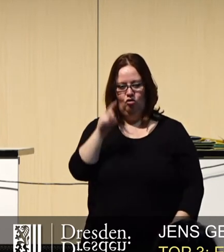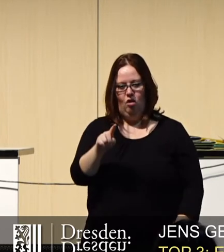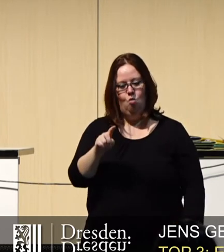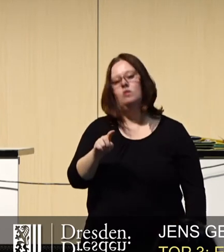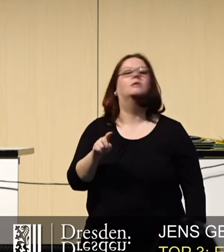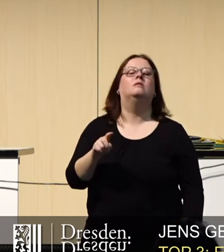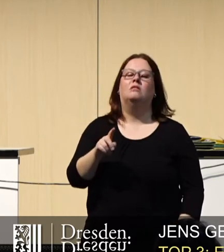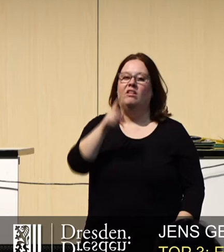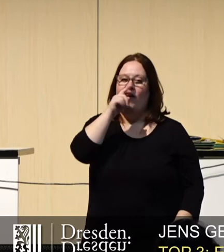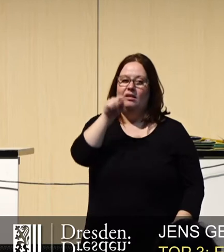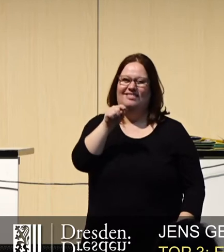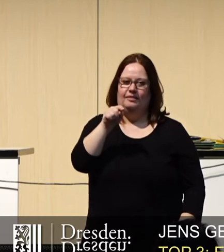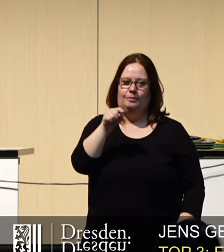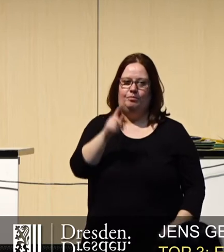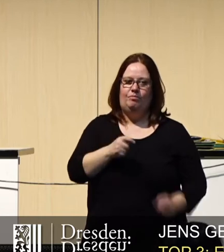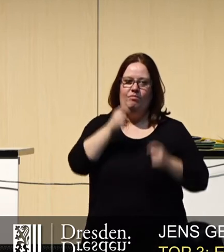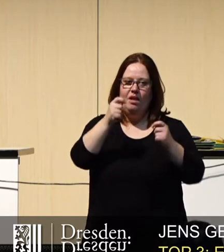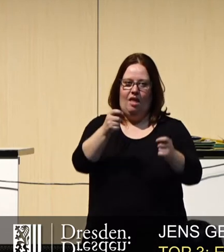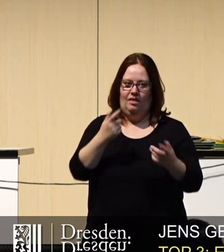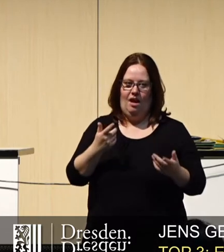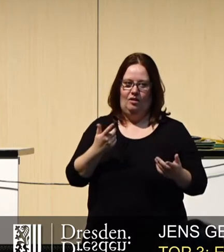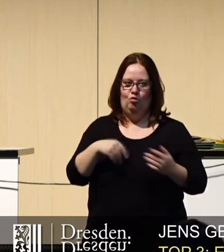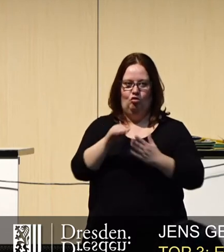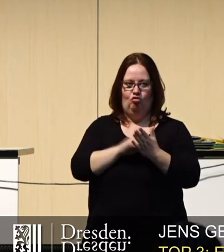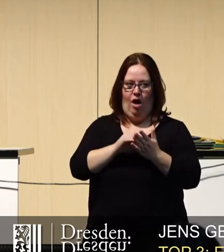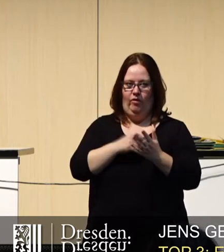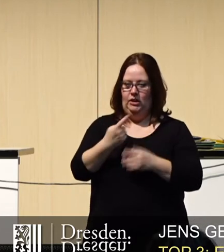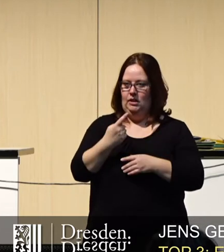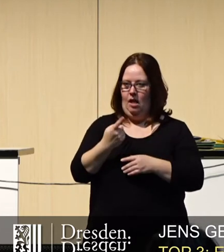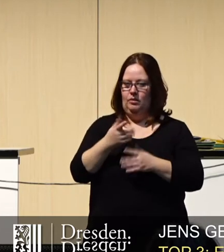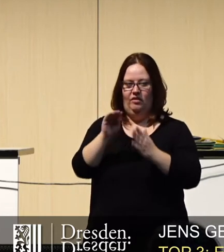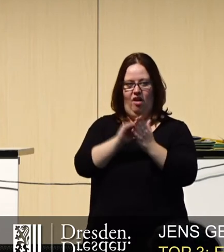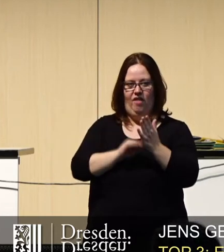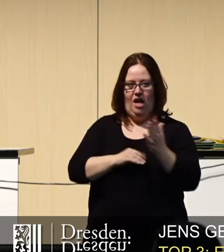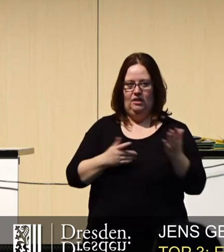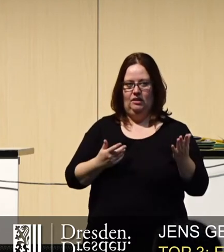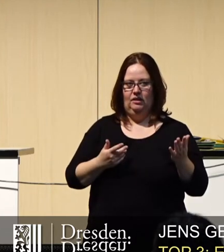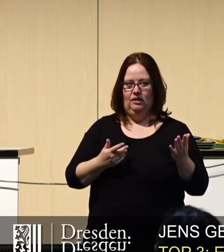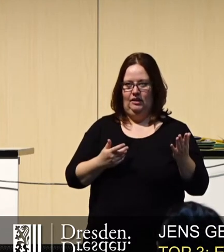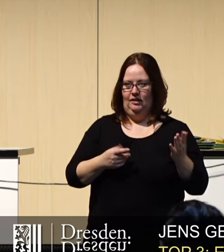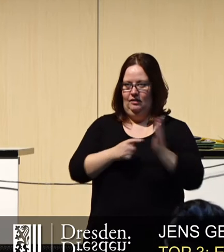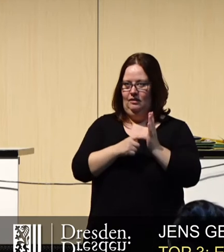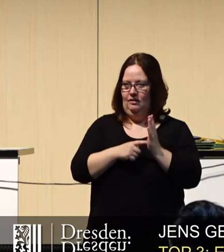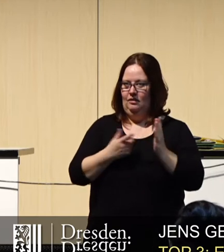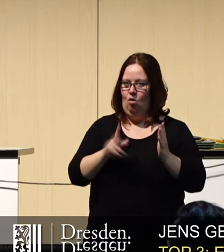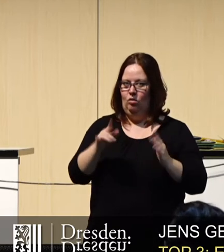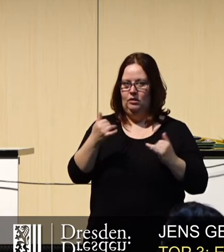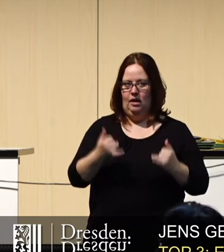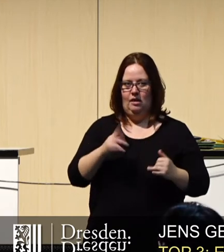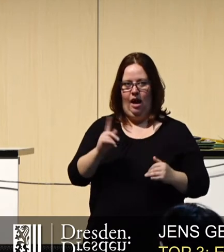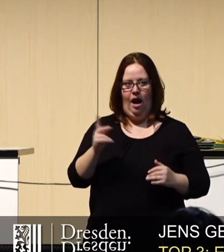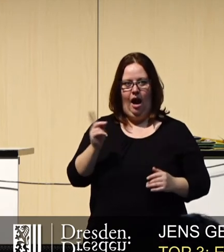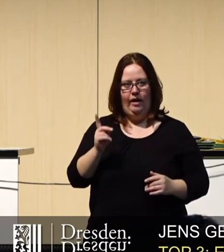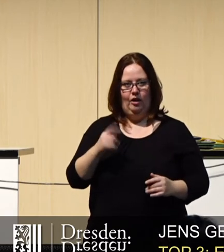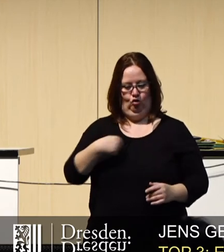diesen Antrag oder dieses Schreiben, was Sie dort verfasst haben, nehmen, müssten Sie eigentlich